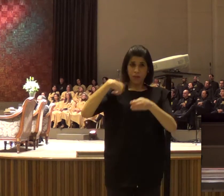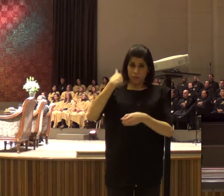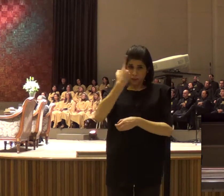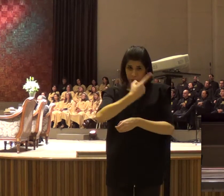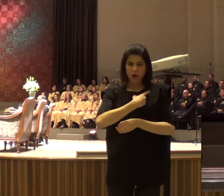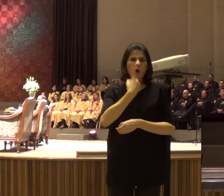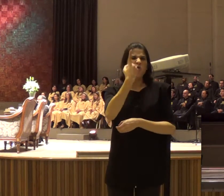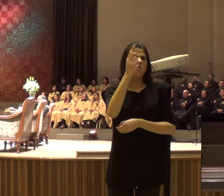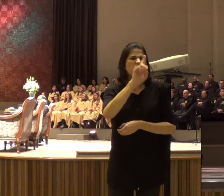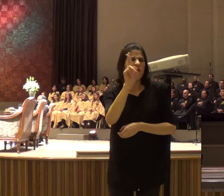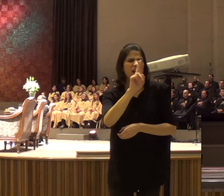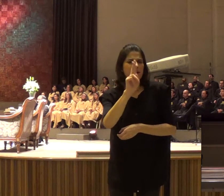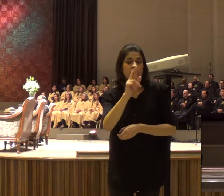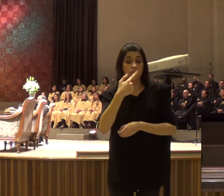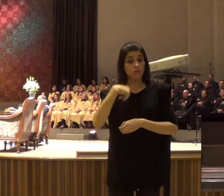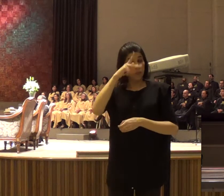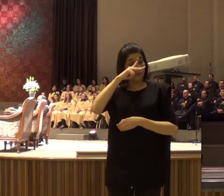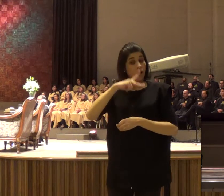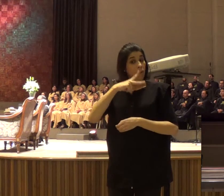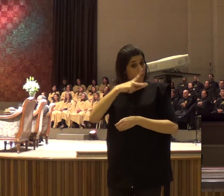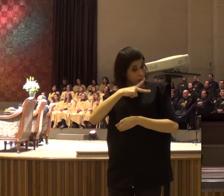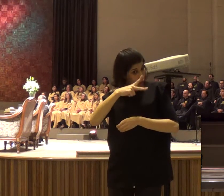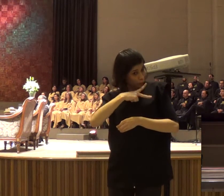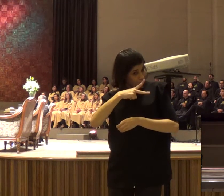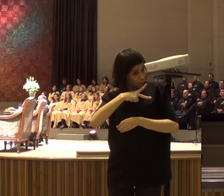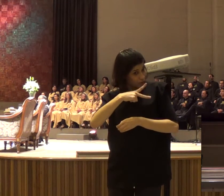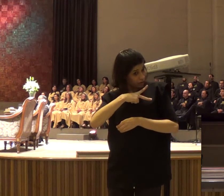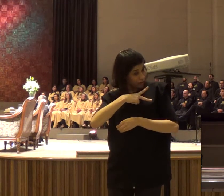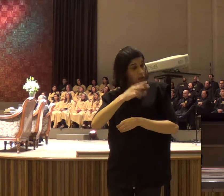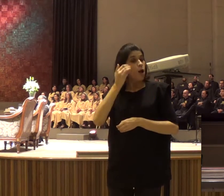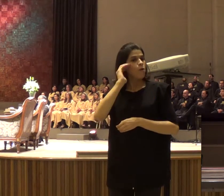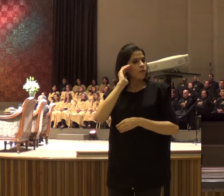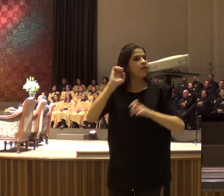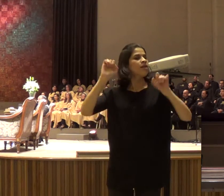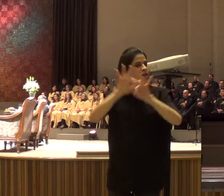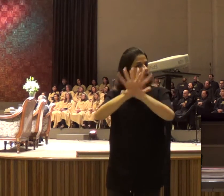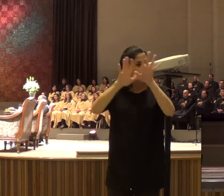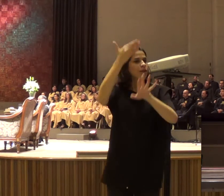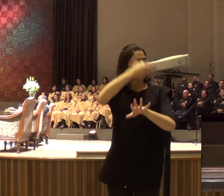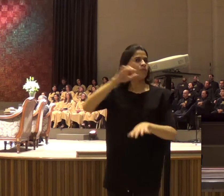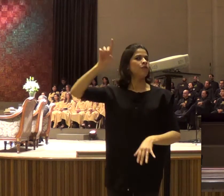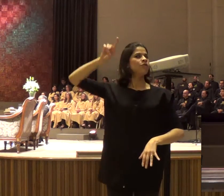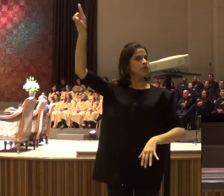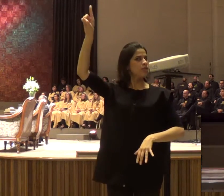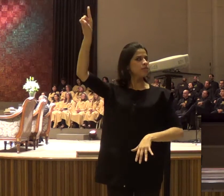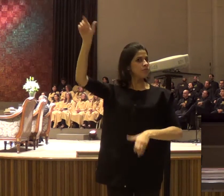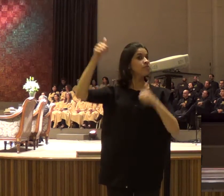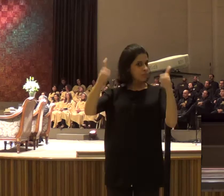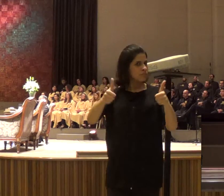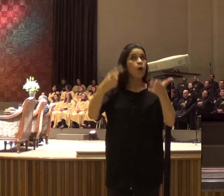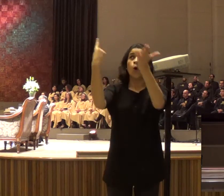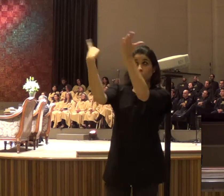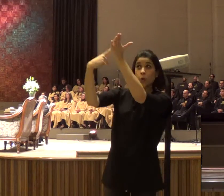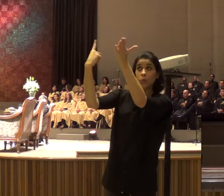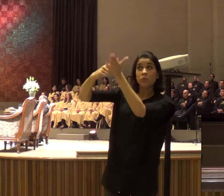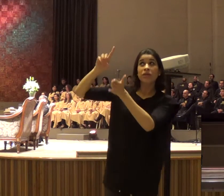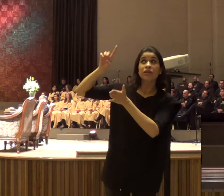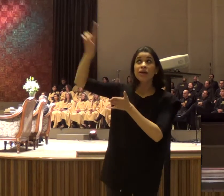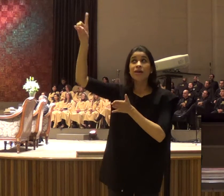não para a igreja, mas para nós, eu creio, que o senhor vai dar o suprimento necessário, para a gente pagar, essa